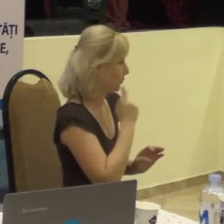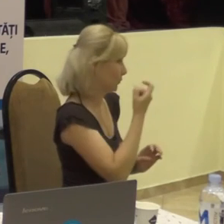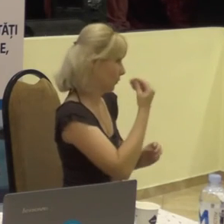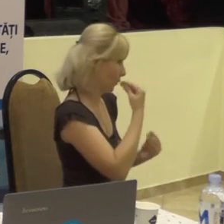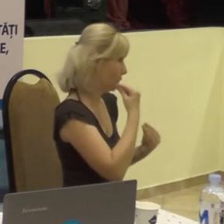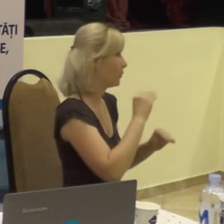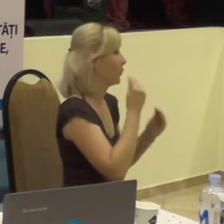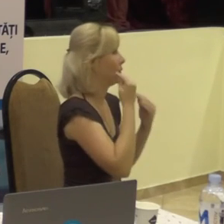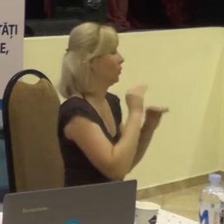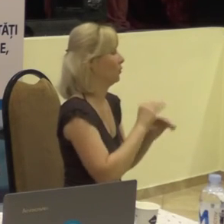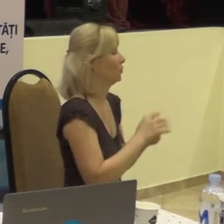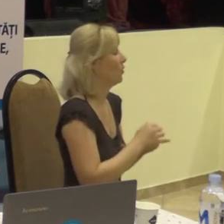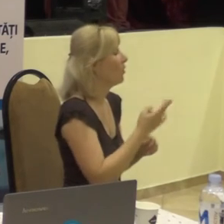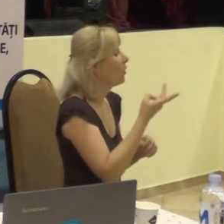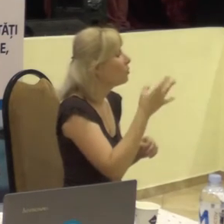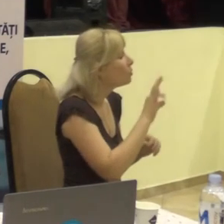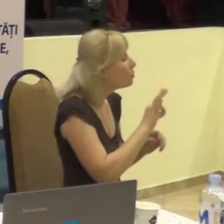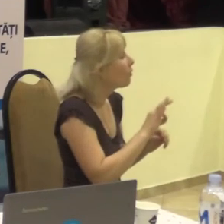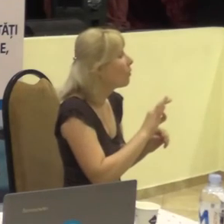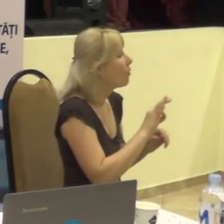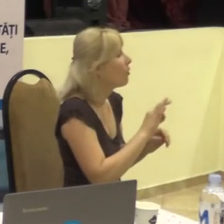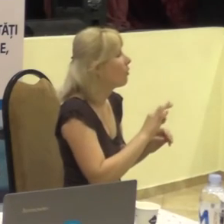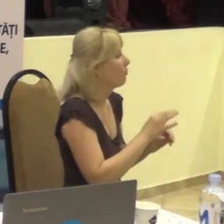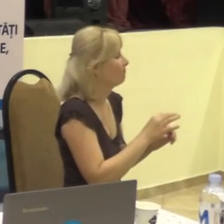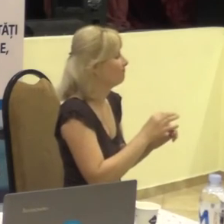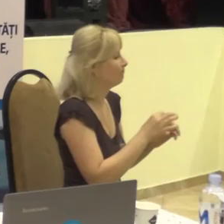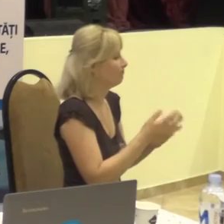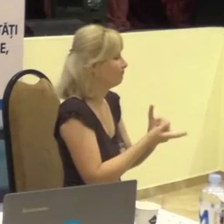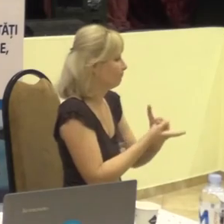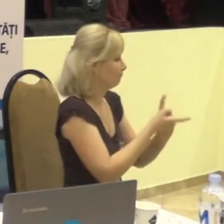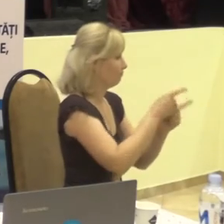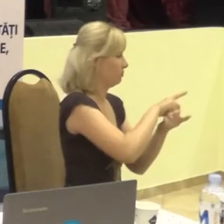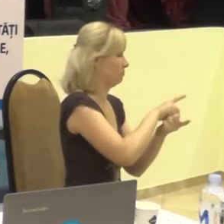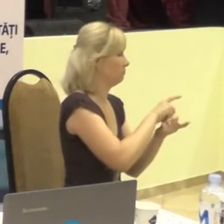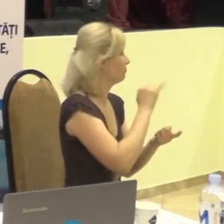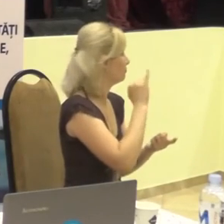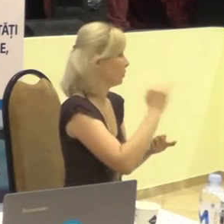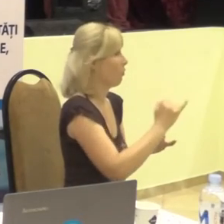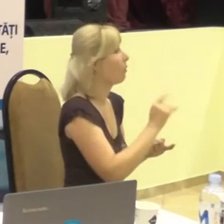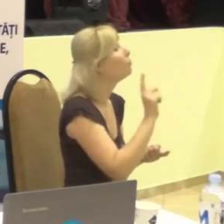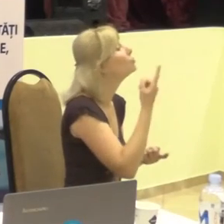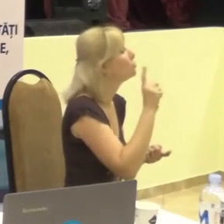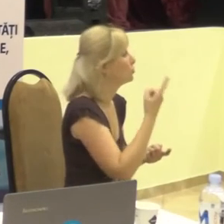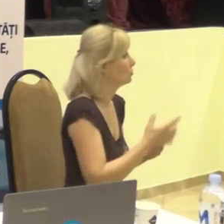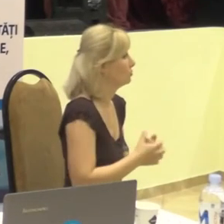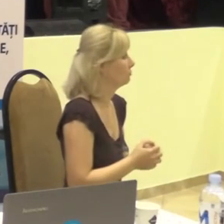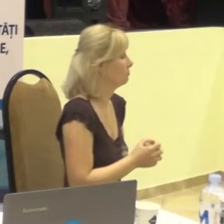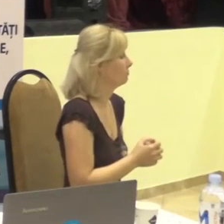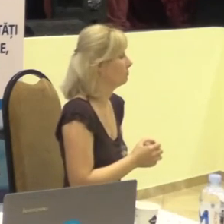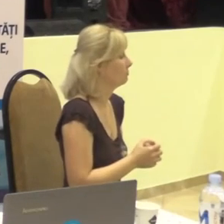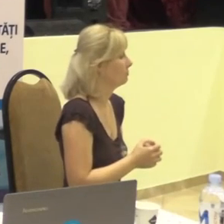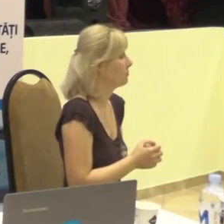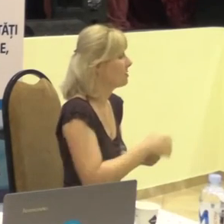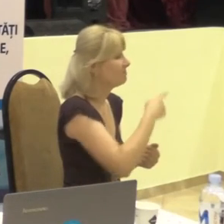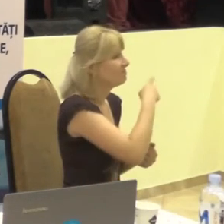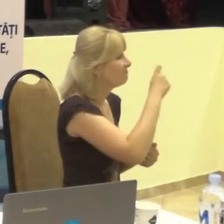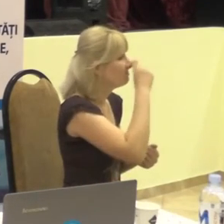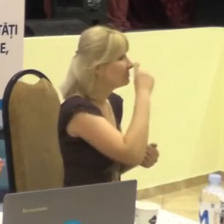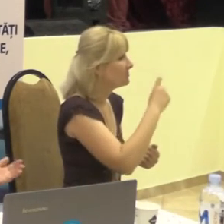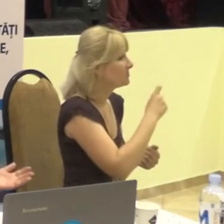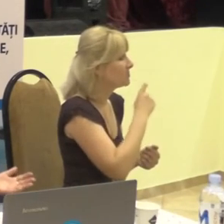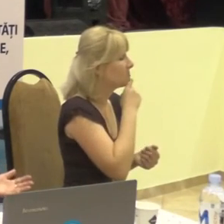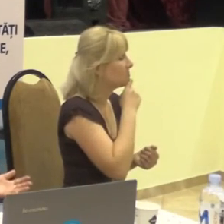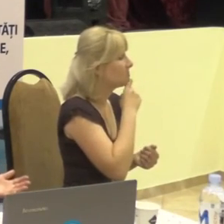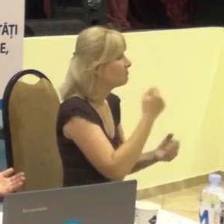Dar ea s-a schimbat spre rău. Dar știți de ce? Pentru că ei nu înțelegeau